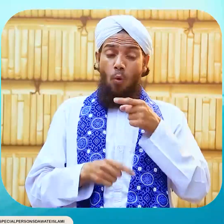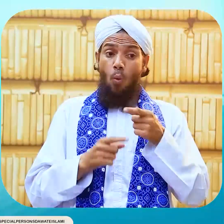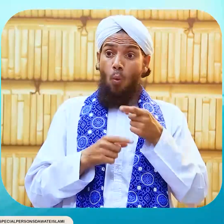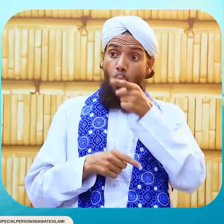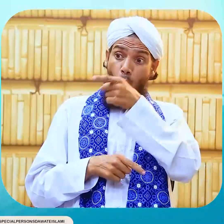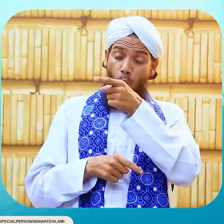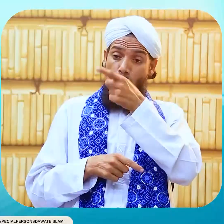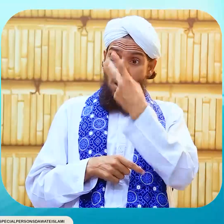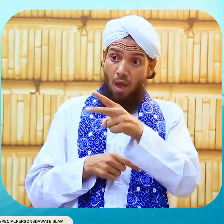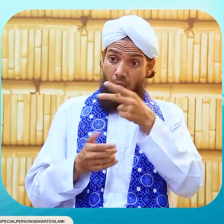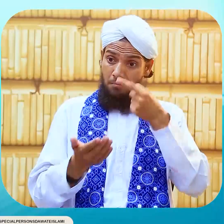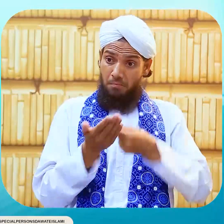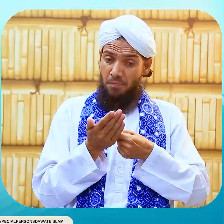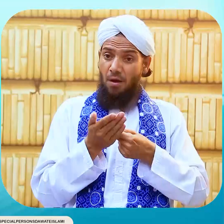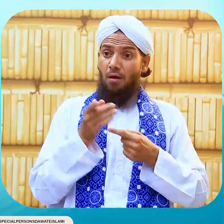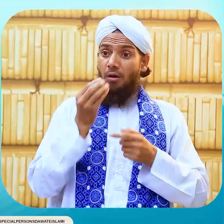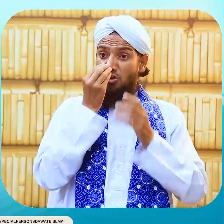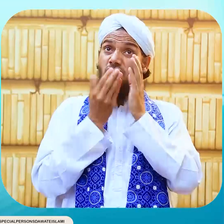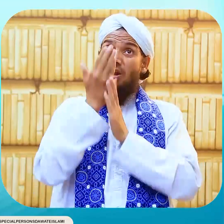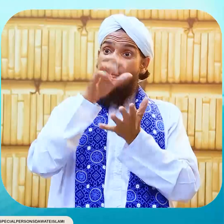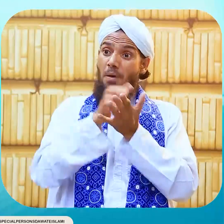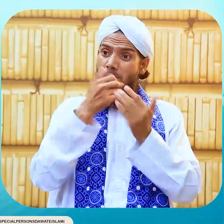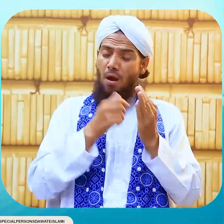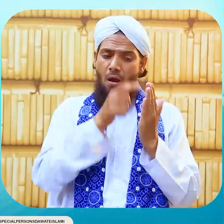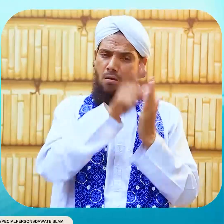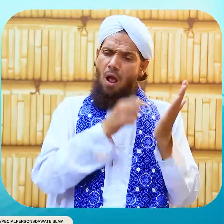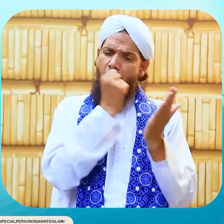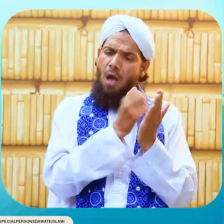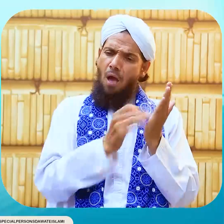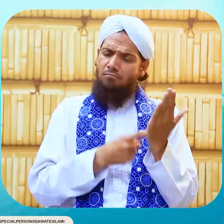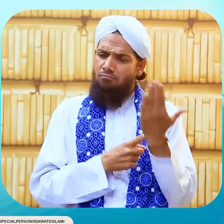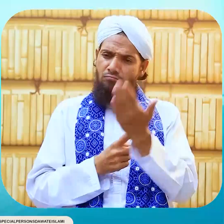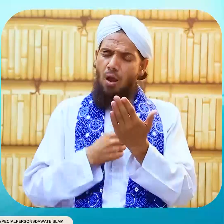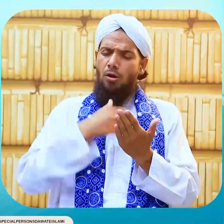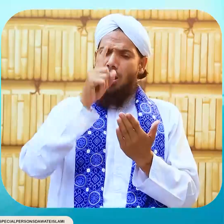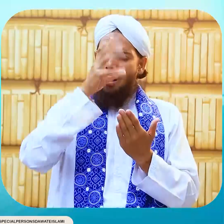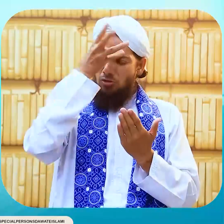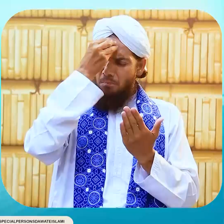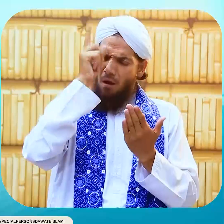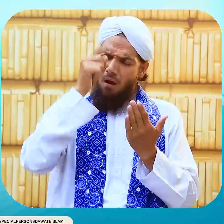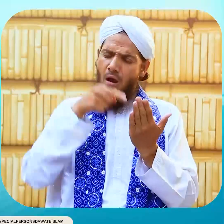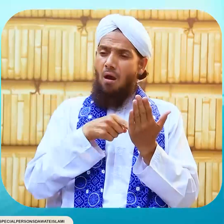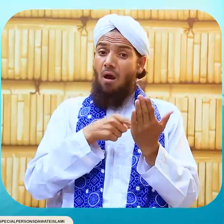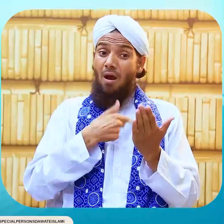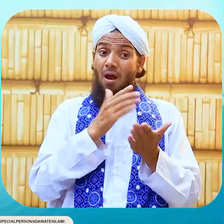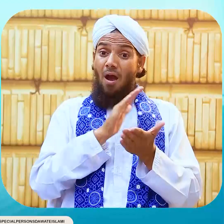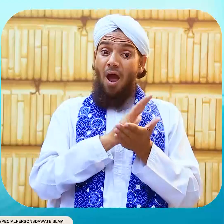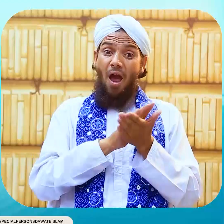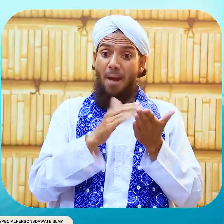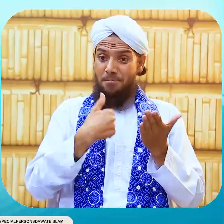کے لیے جنت میں خریدا ہے یہ اس کی دستاویز ہے اب اللہ عز و عز عز کے ذمہ کرم پر ہے کہ حبیب عجمی کی زمانت